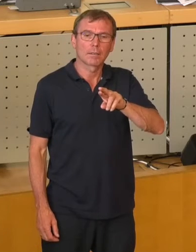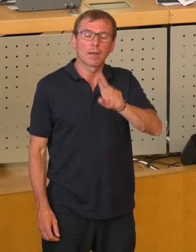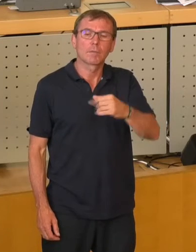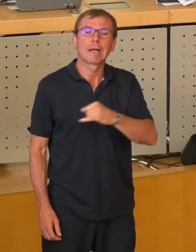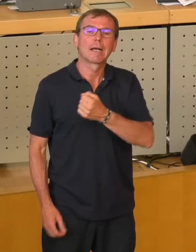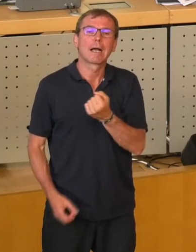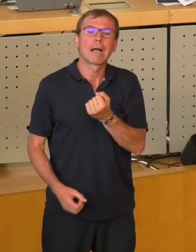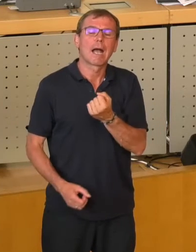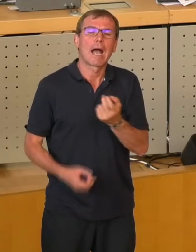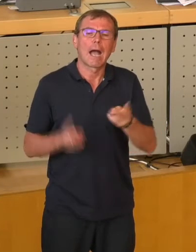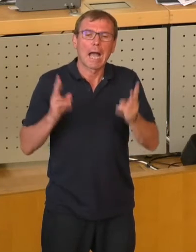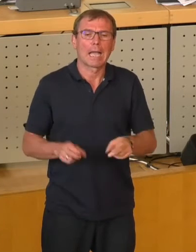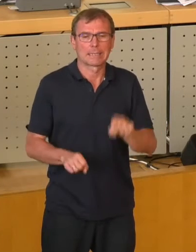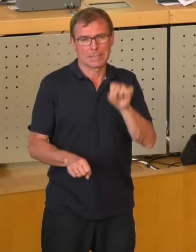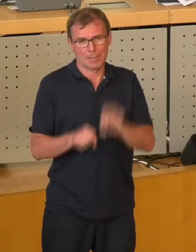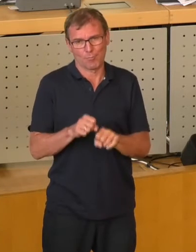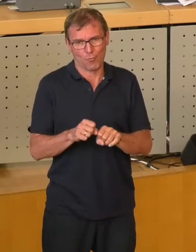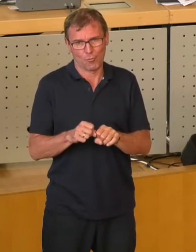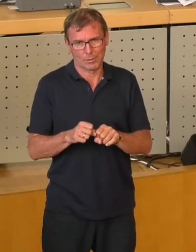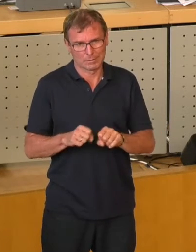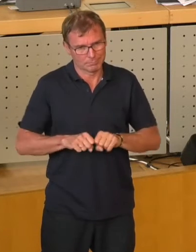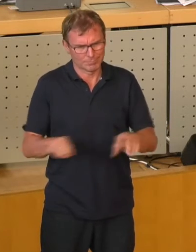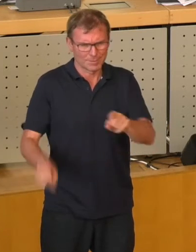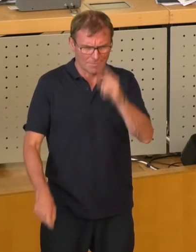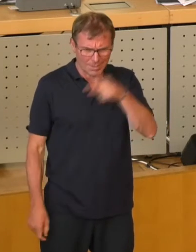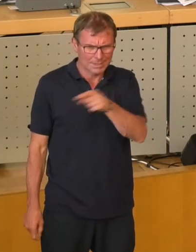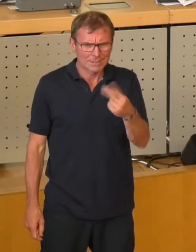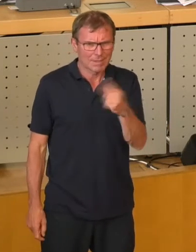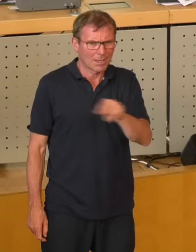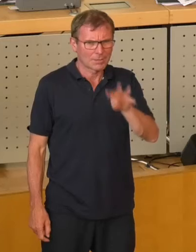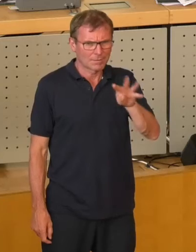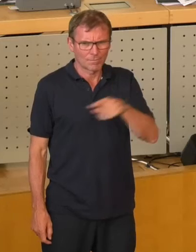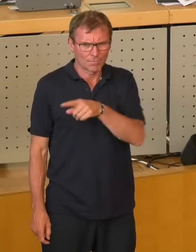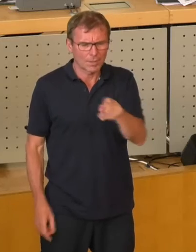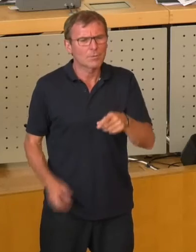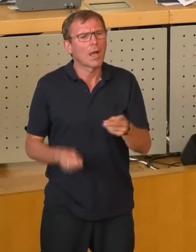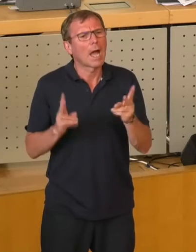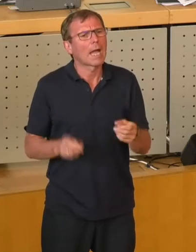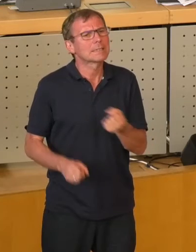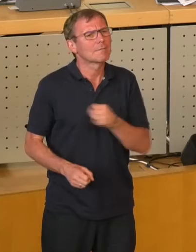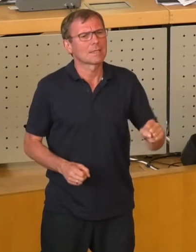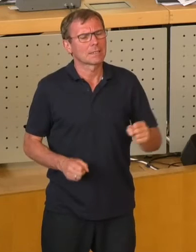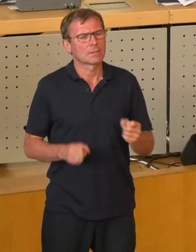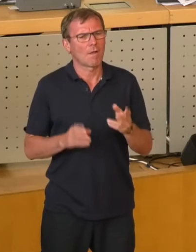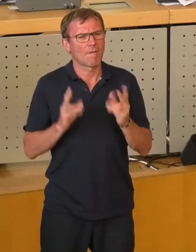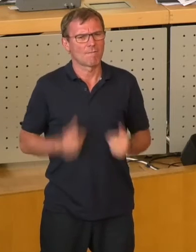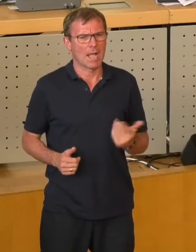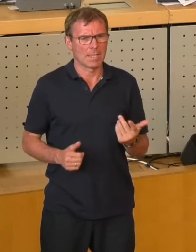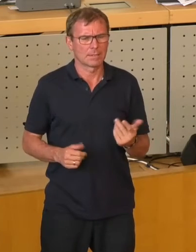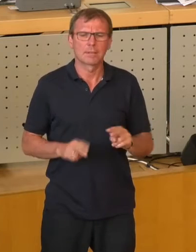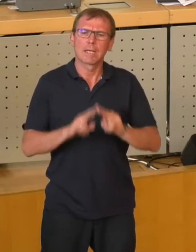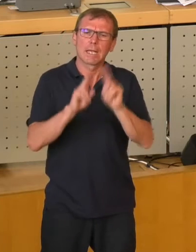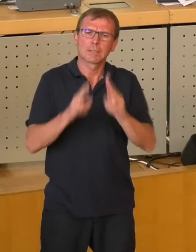Rechtsbruch ist. Sie erinnern sich, meine Damen und Herren, im Jahr 2004 haben Sie durch rechtswidriges Verhalten dem Nationalen